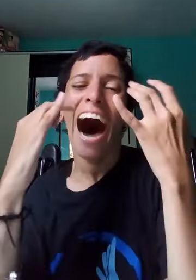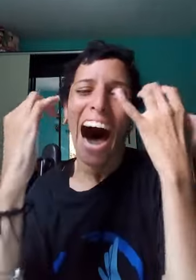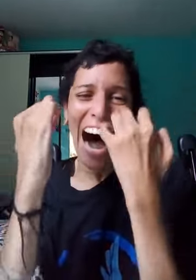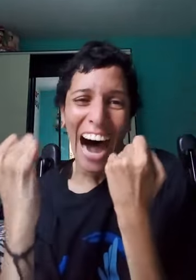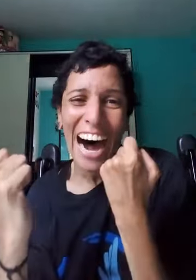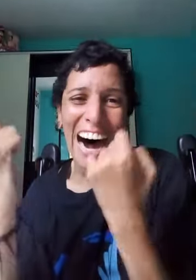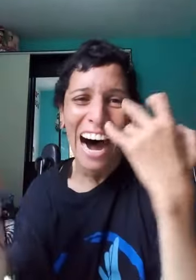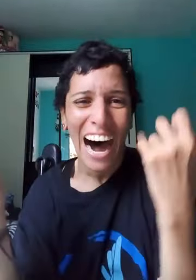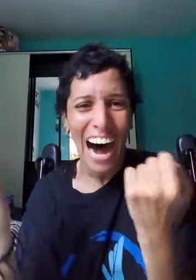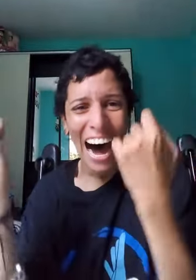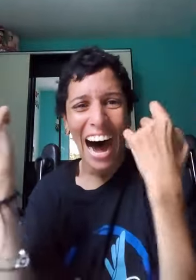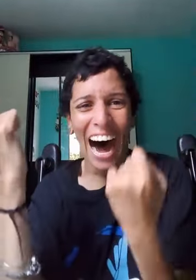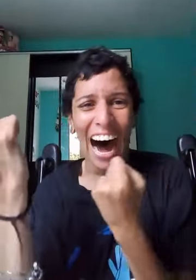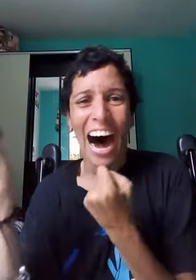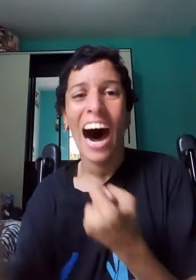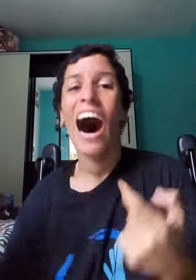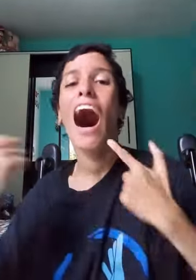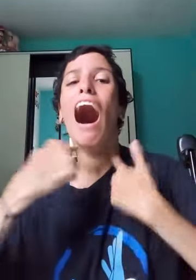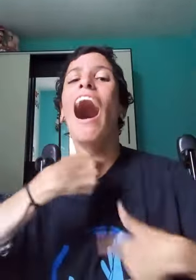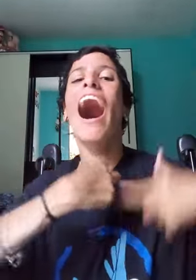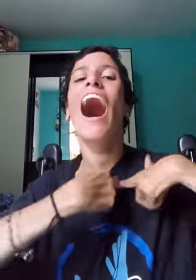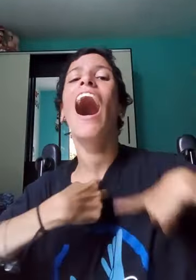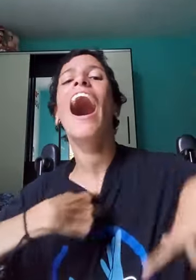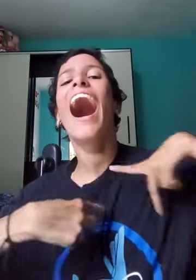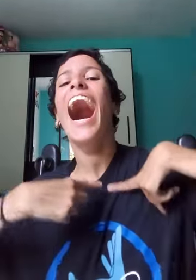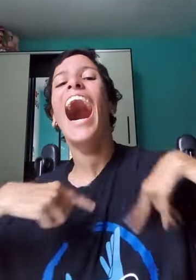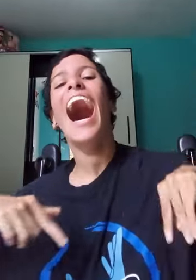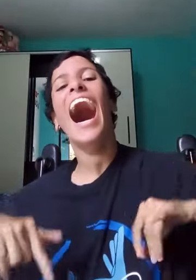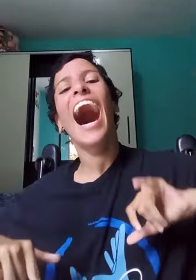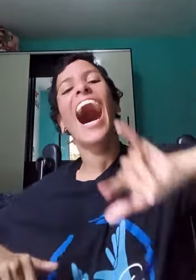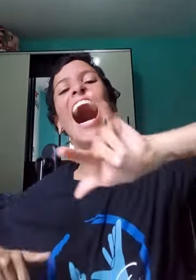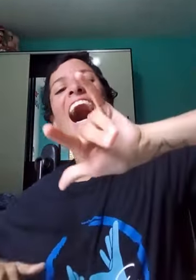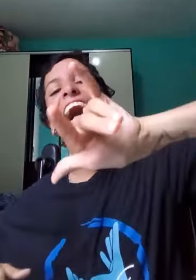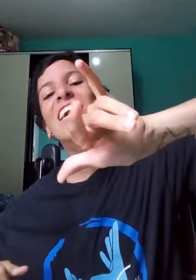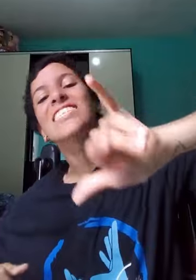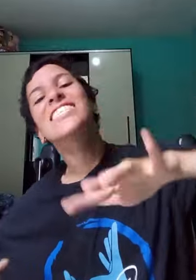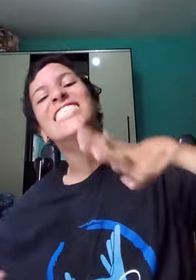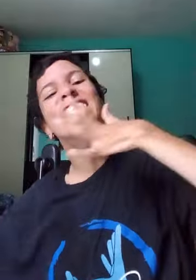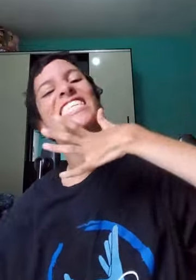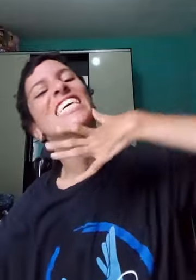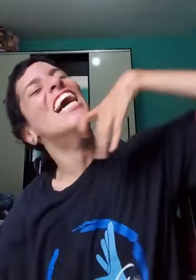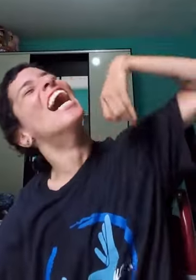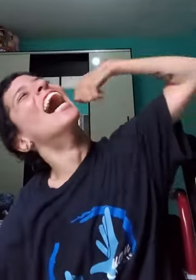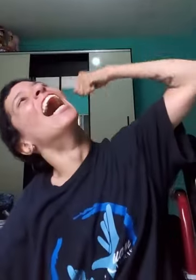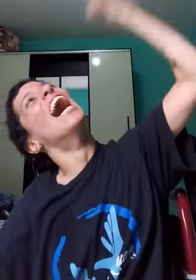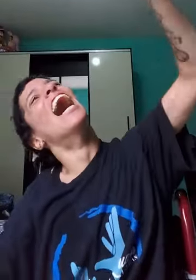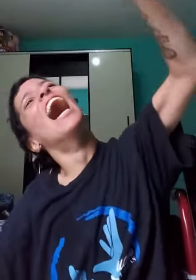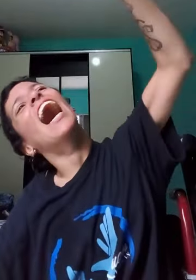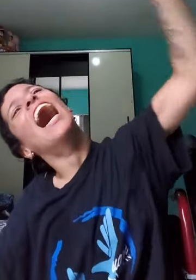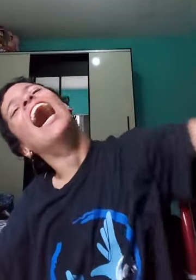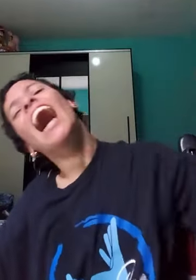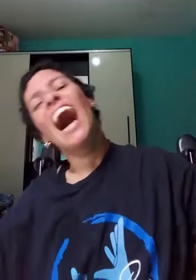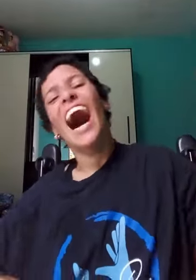Vem, que a sede de te amar me faz melhor